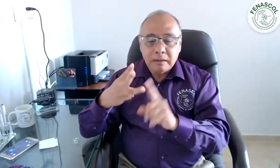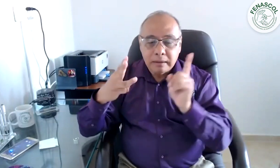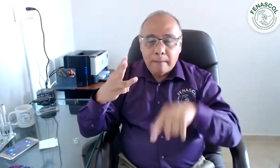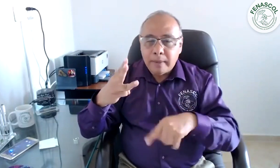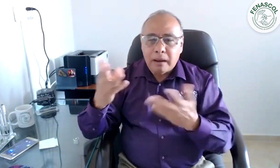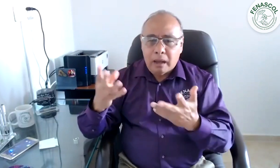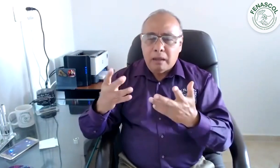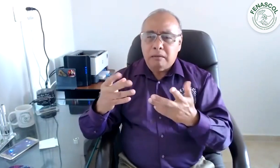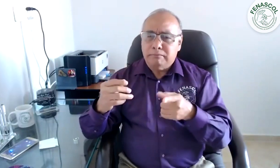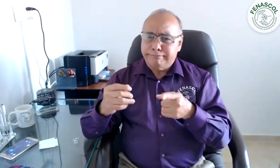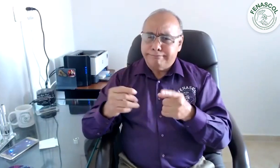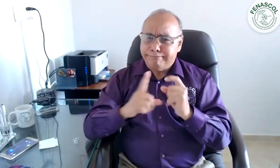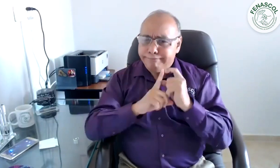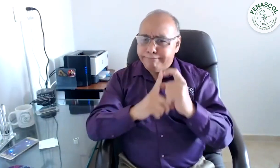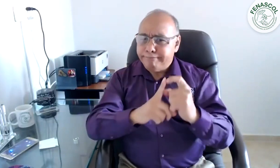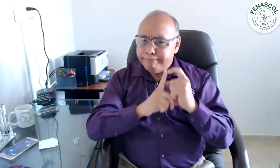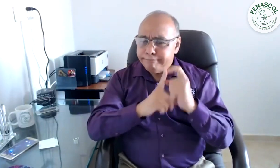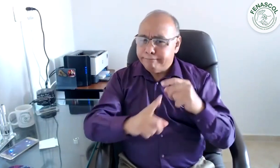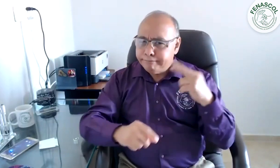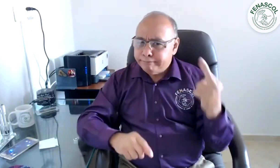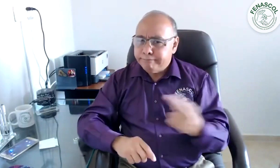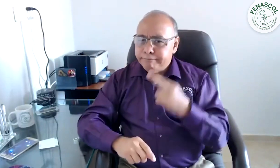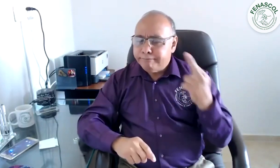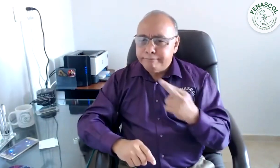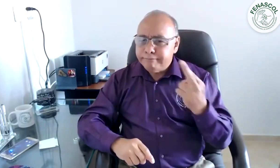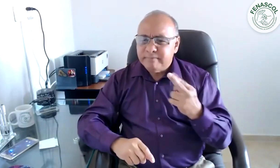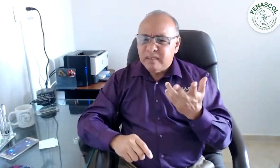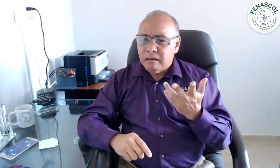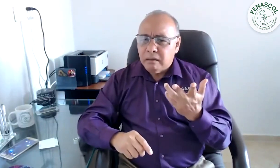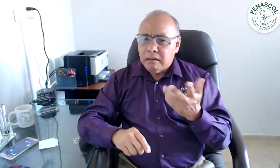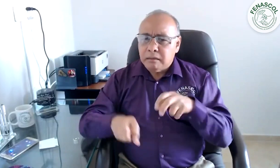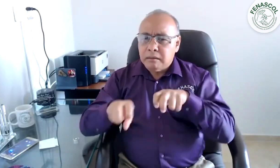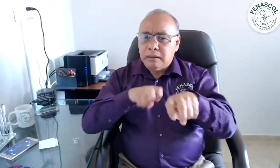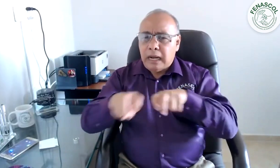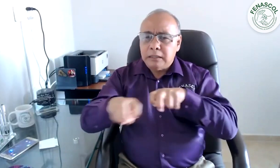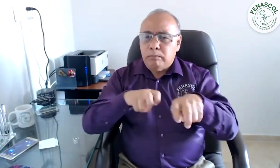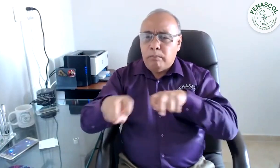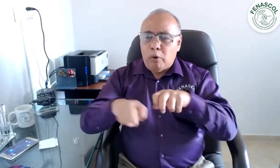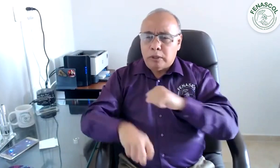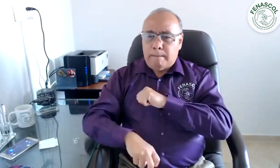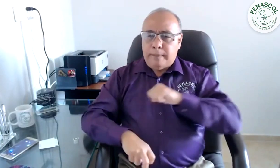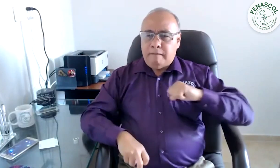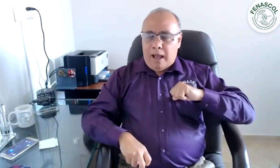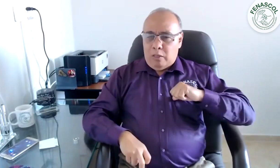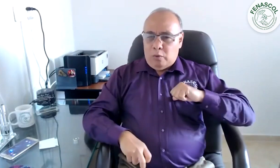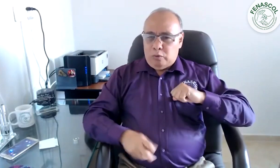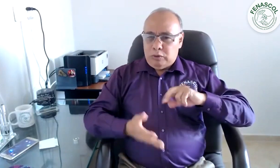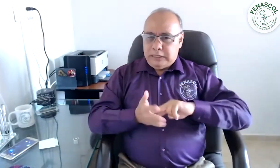Como tercer punto, un término también reiterativo por parte del ministerio era transporte privado.